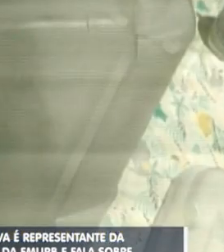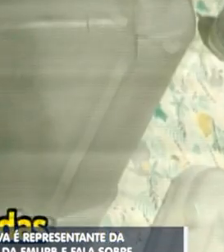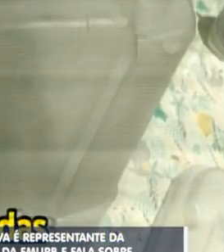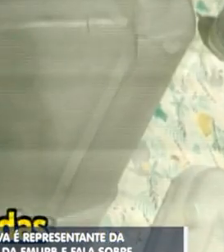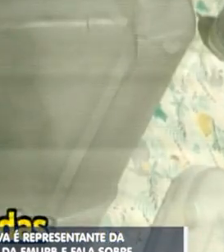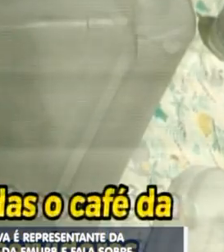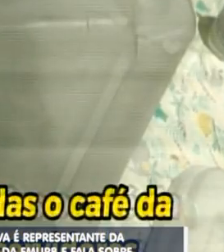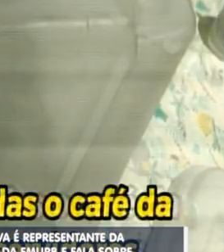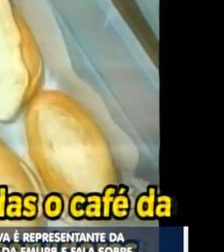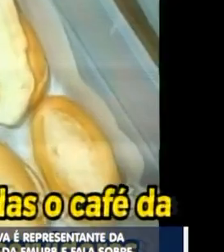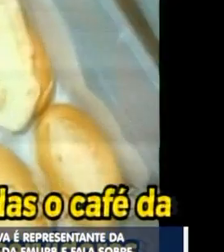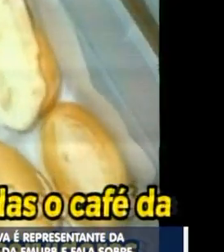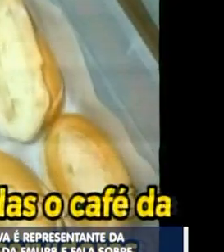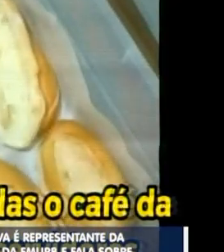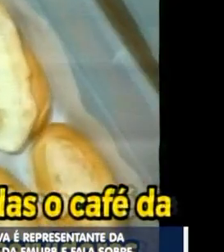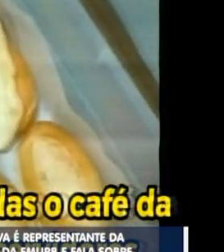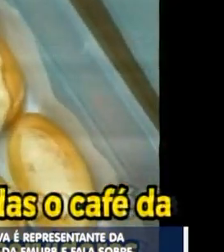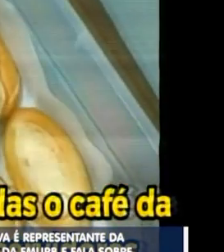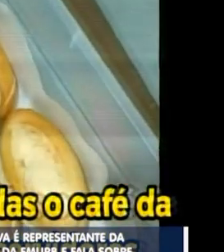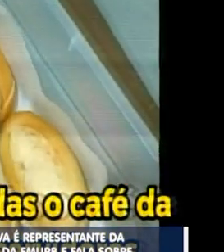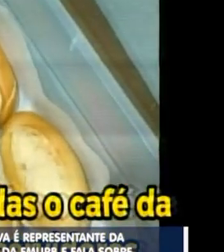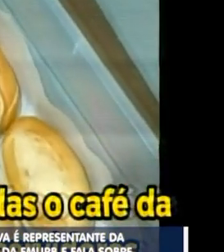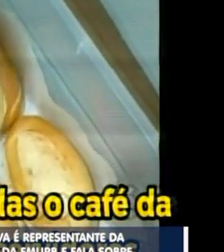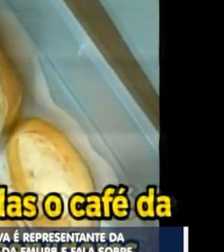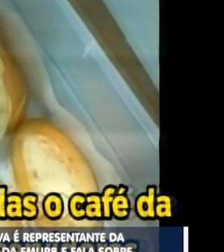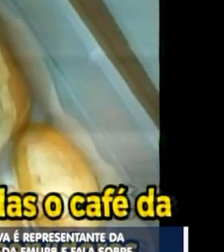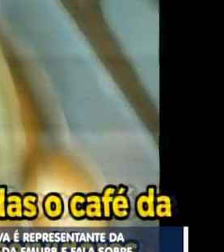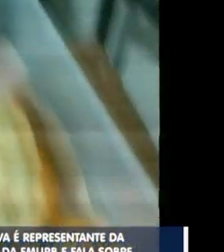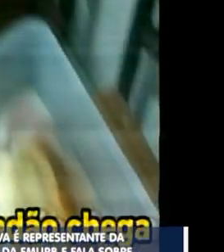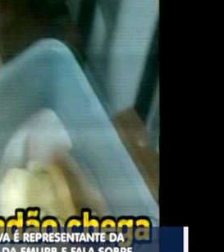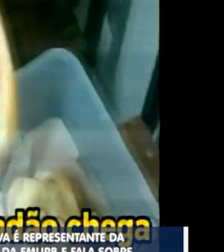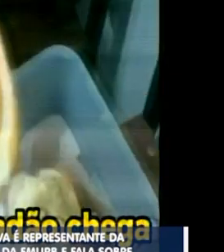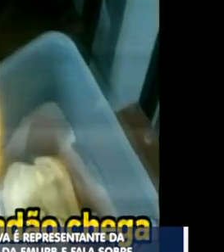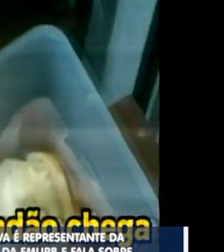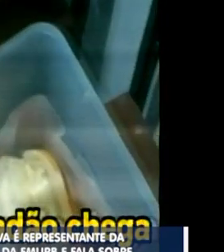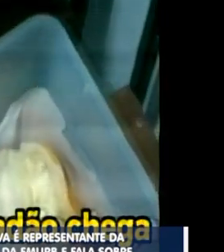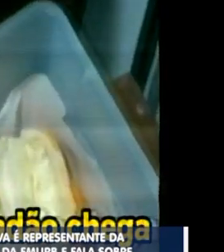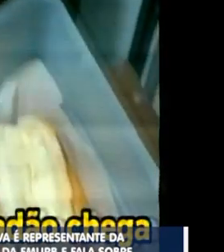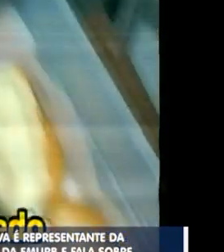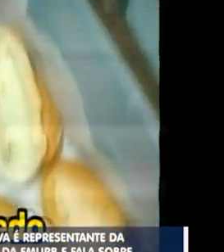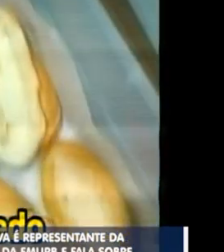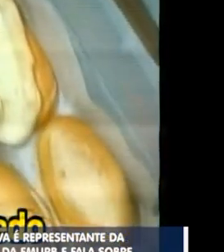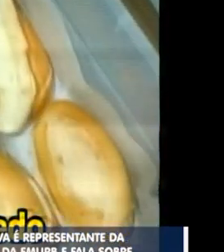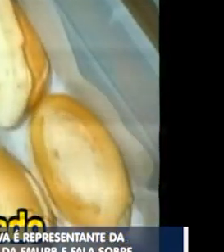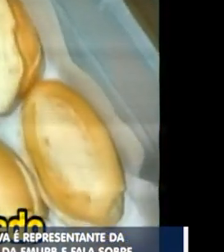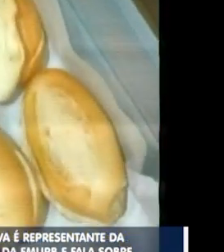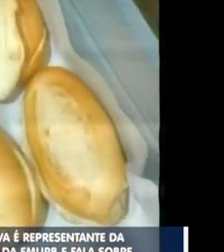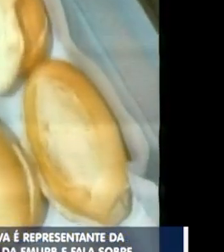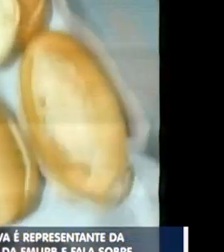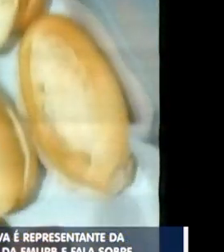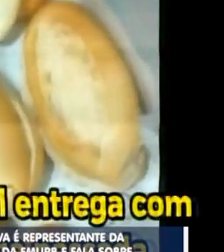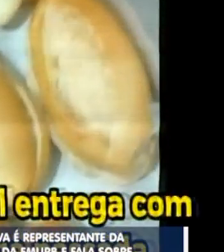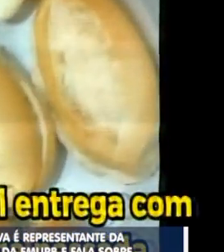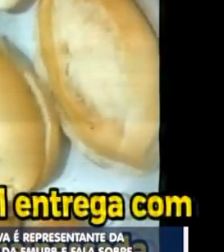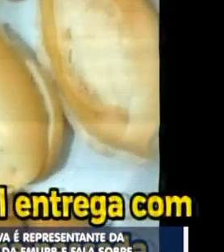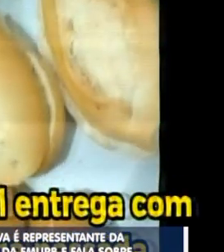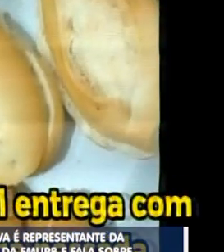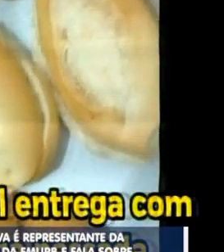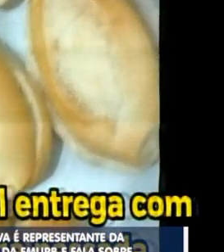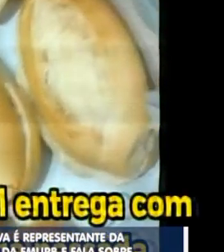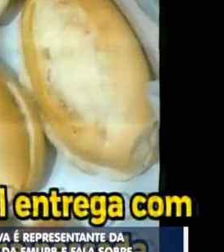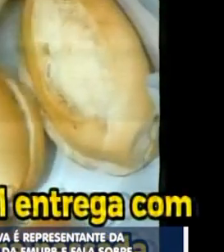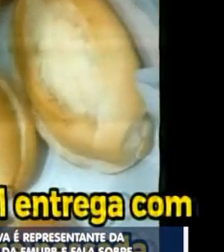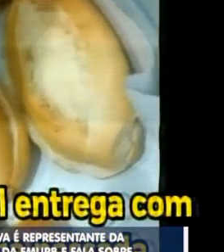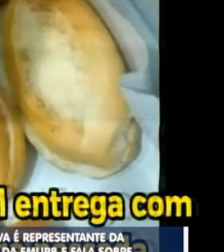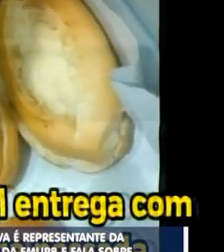vasilhas rachadas onde são servidas o café da manhã dos servidores. Pão no mercadão. Chega a estar azedo, porque o pessoal